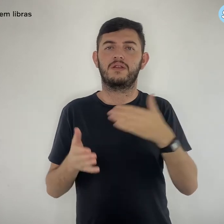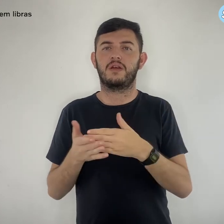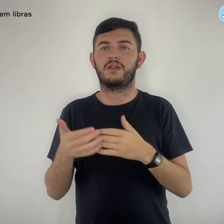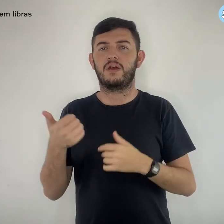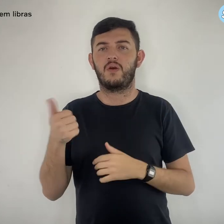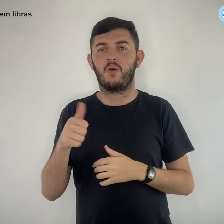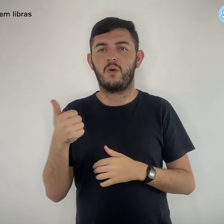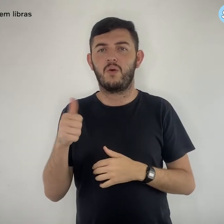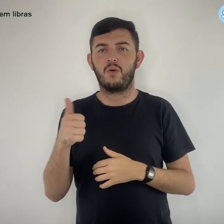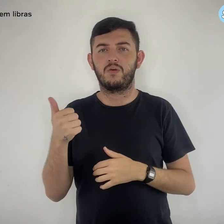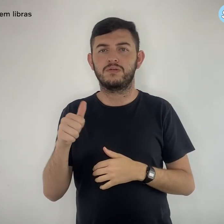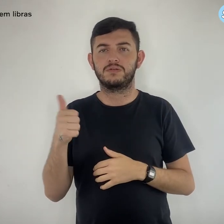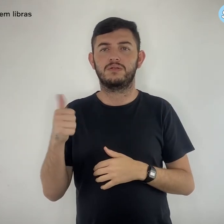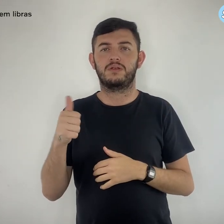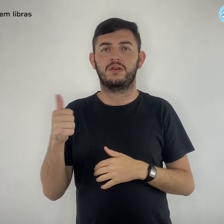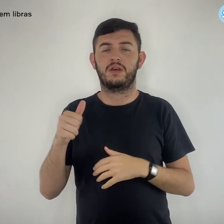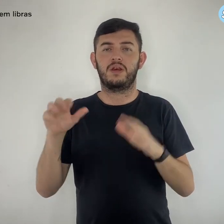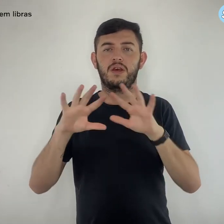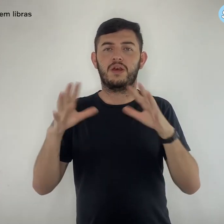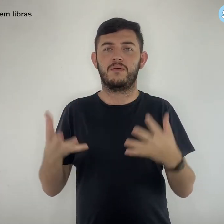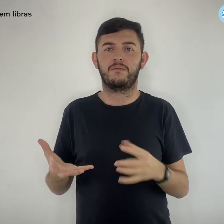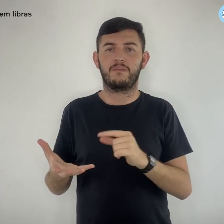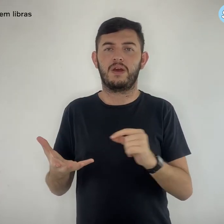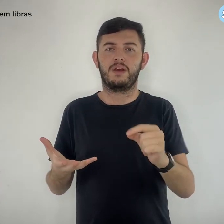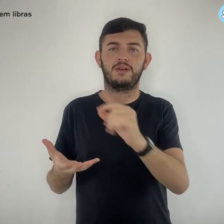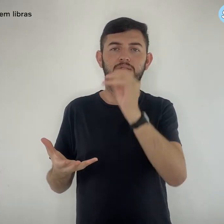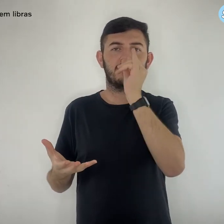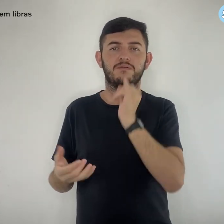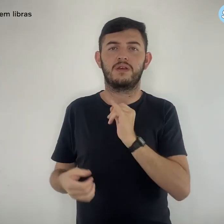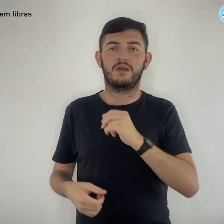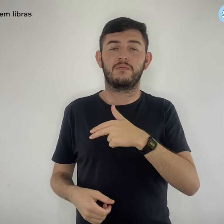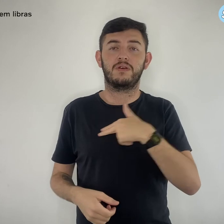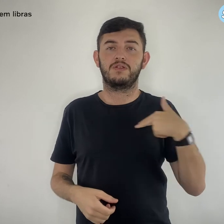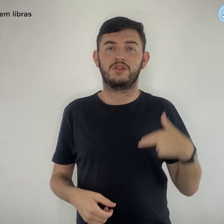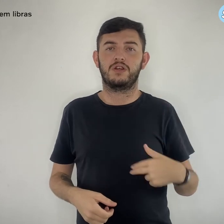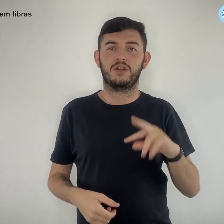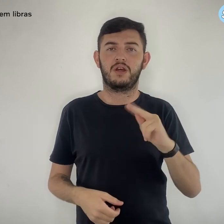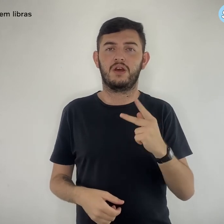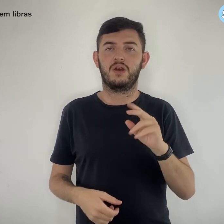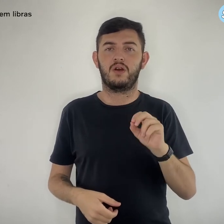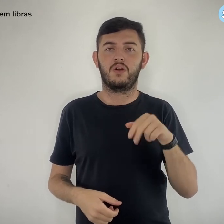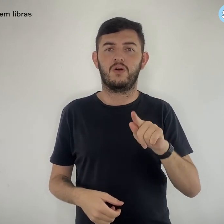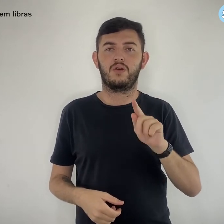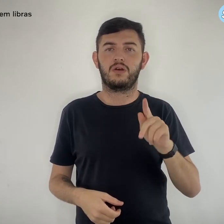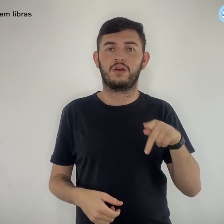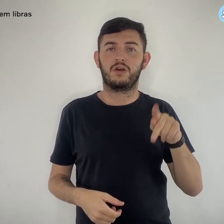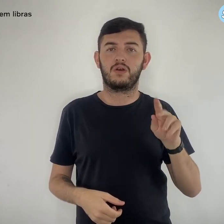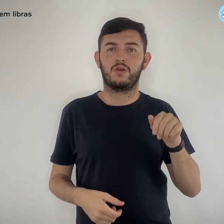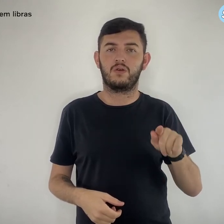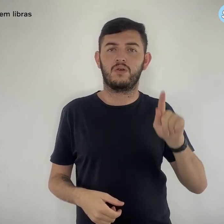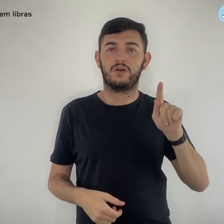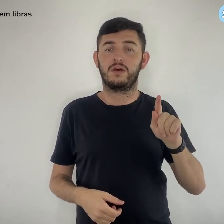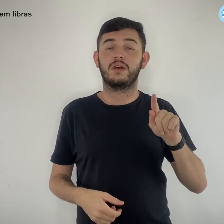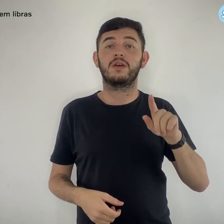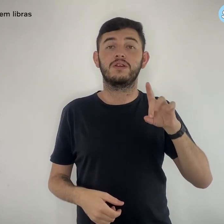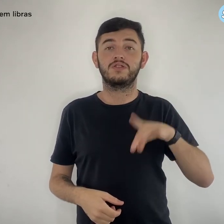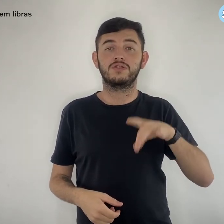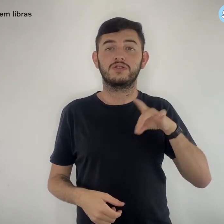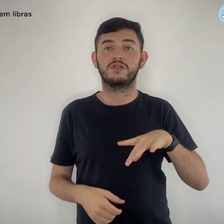3 a 11 anos em diferentes países do mundo, exemplo de China, Hong Kong, Chile, Equador,